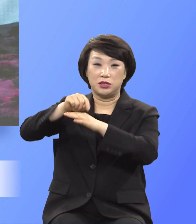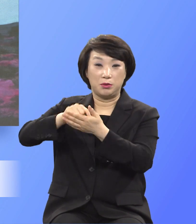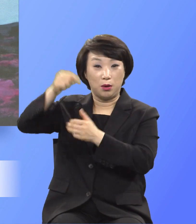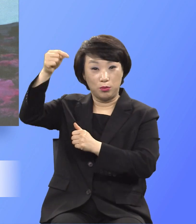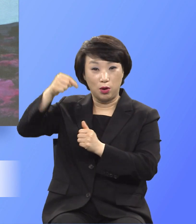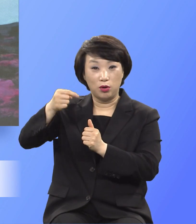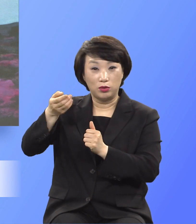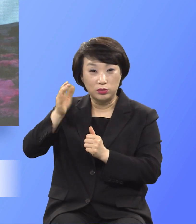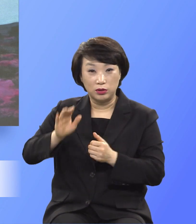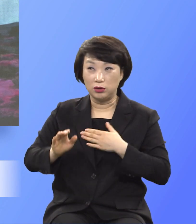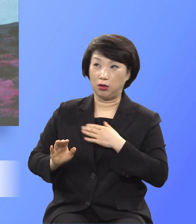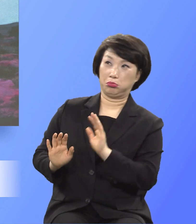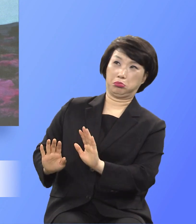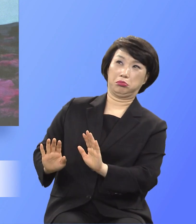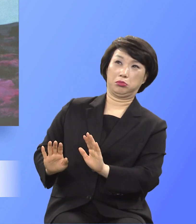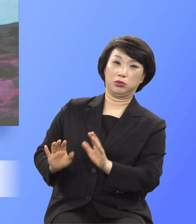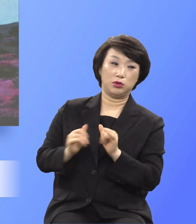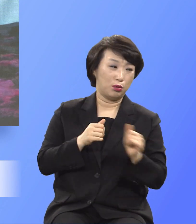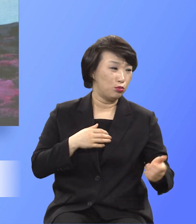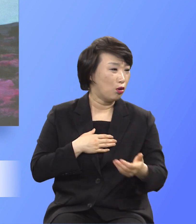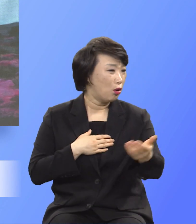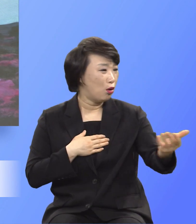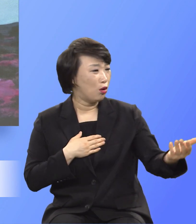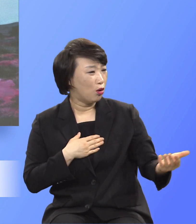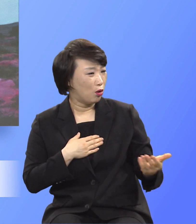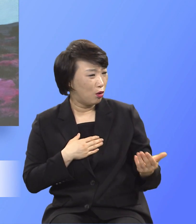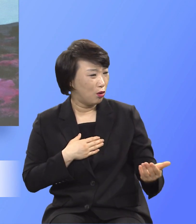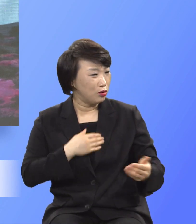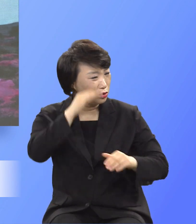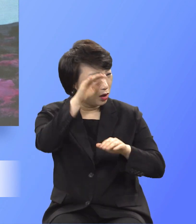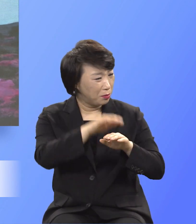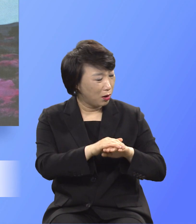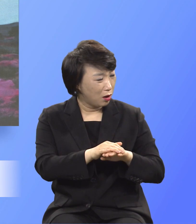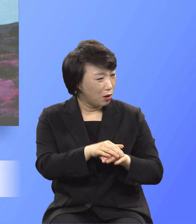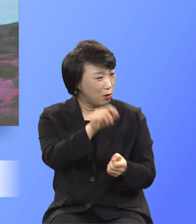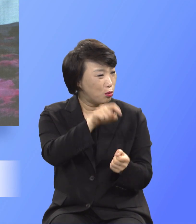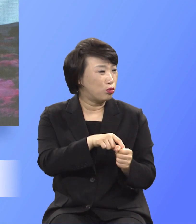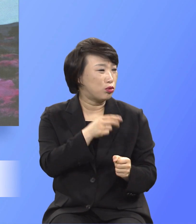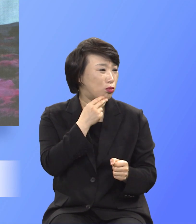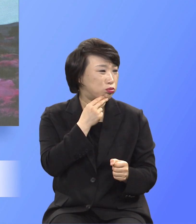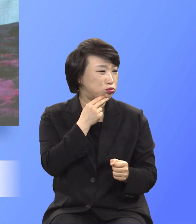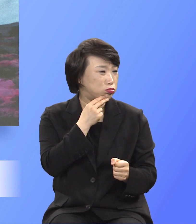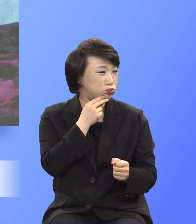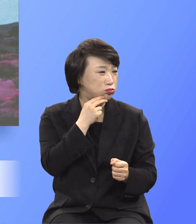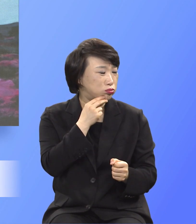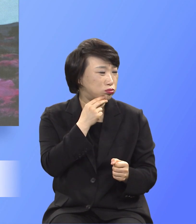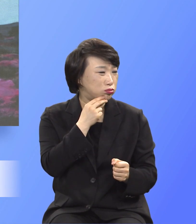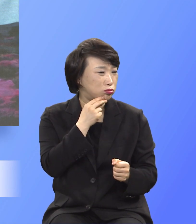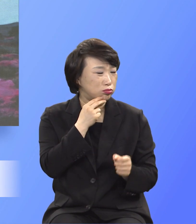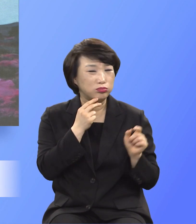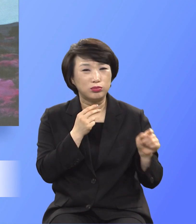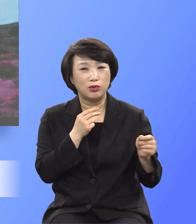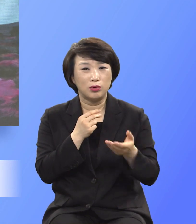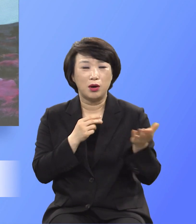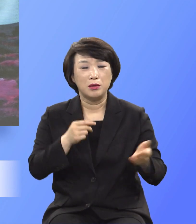거절하는 사람은 예배 의미없게 생각합니다 예배 불참해도